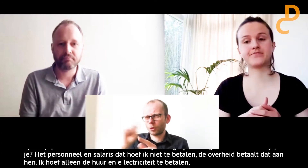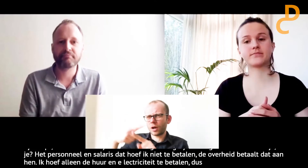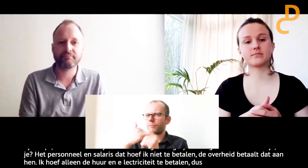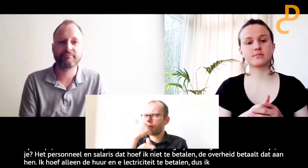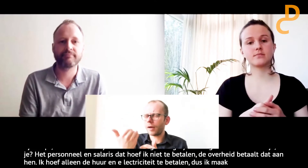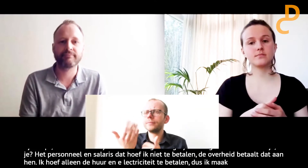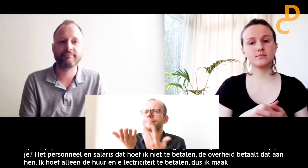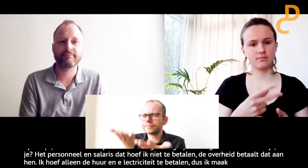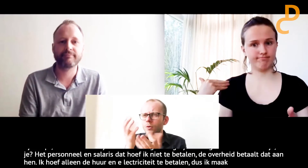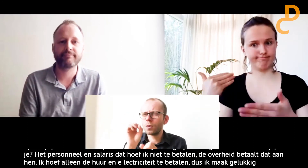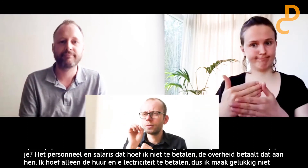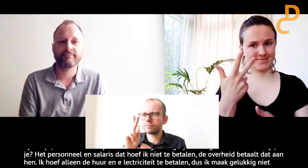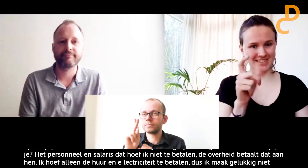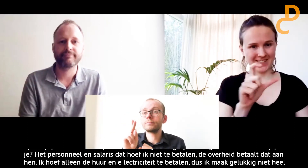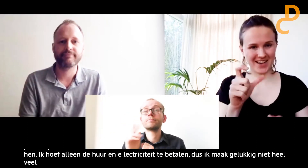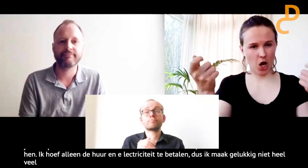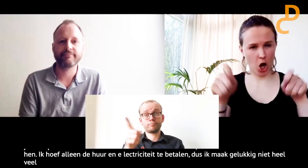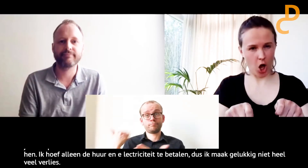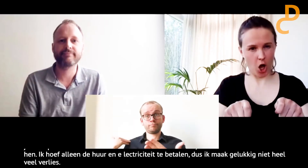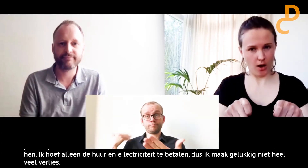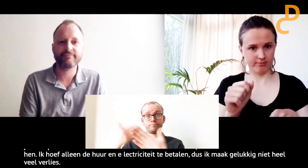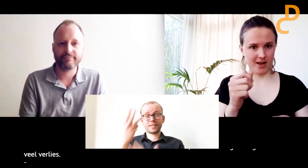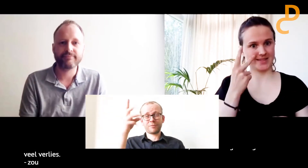Zou je het alsjeblieft even opnieuw willen doen? Want het beeld bleef hangen.